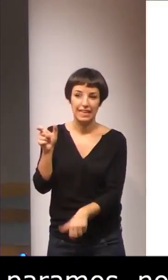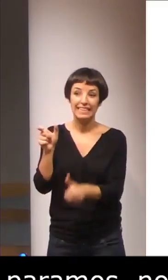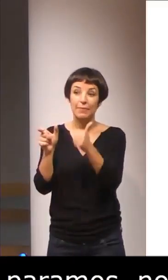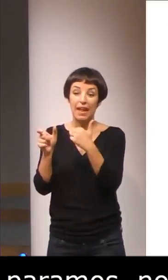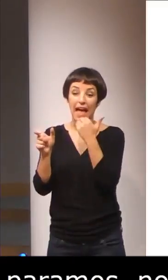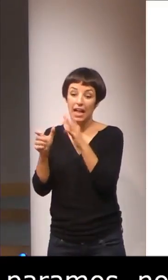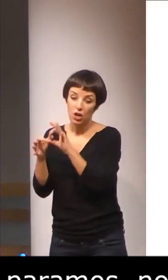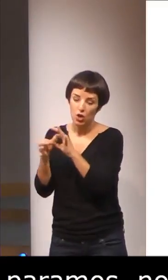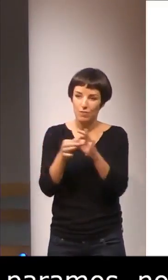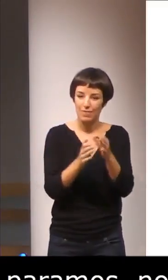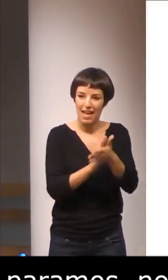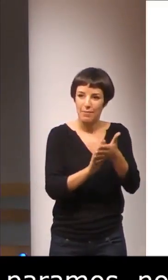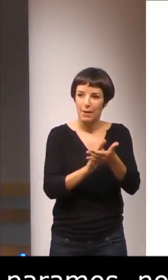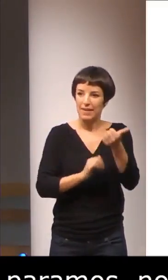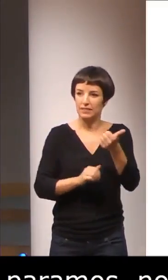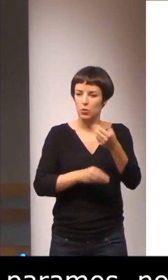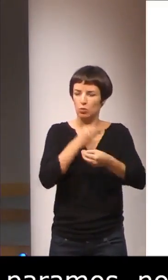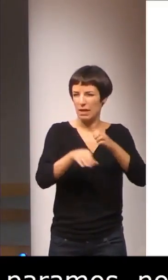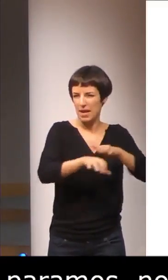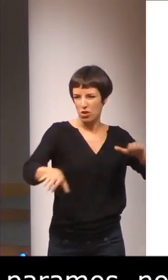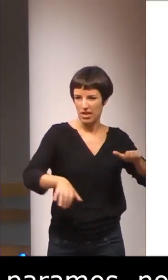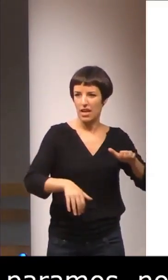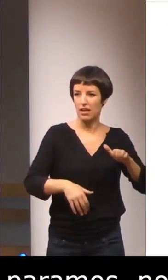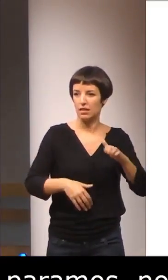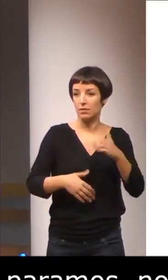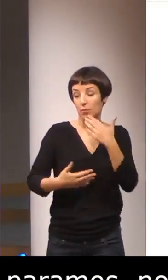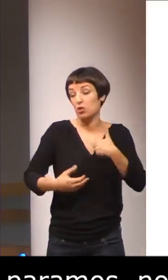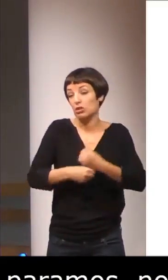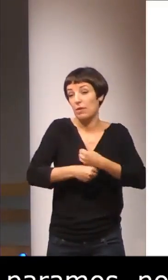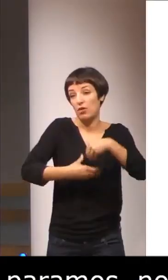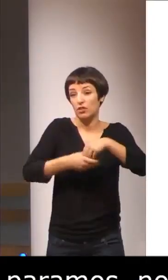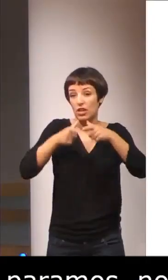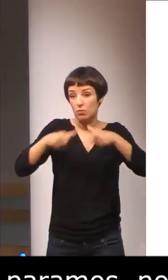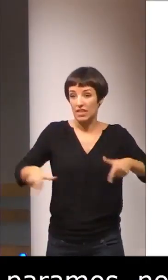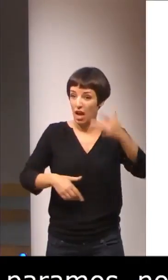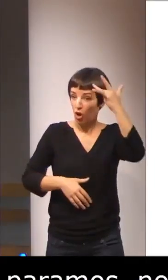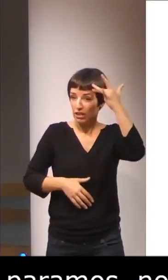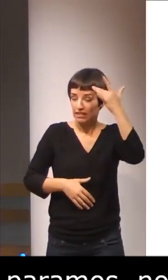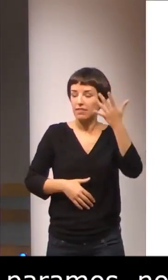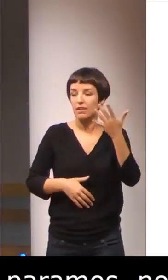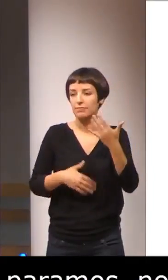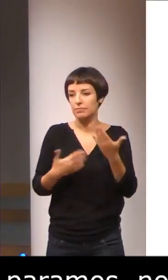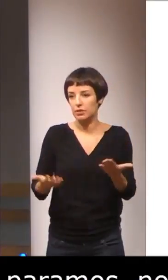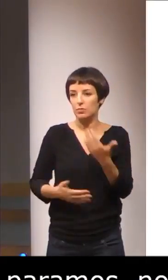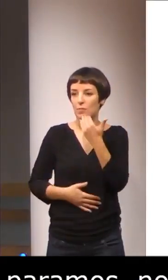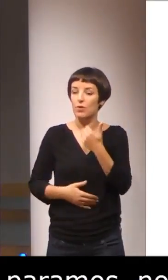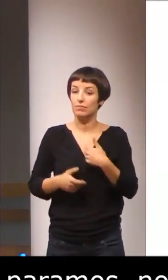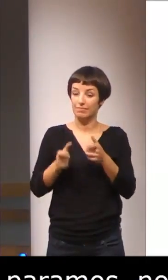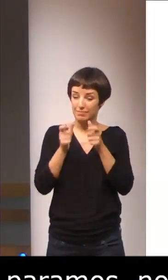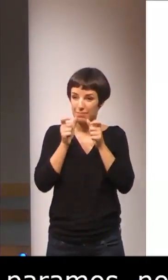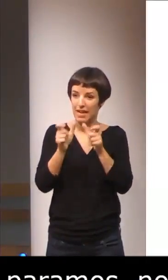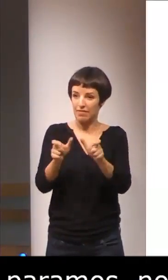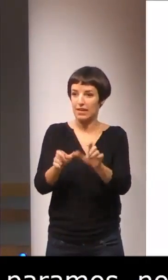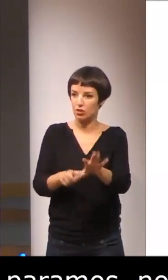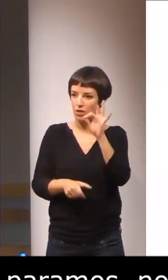a la principal, que en este caso, como yo trabajo dentro de la lingüística cognitiva, pues ha sido el término